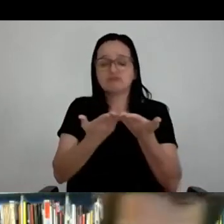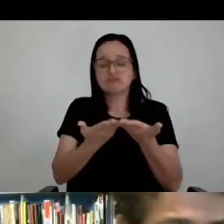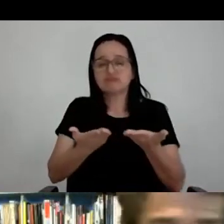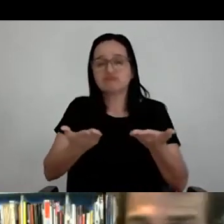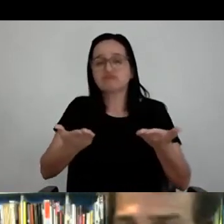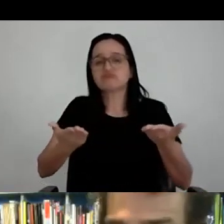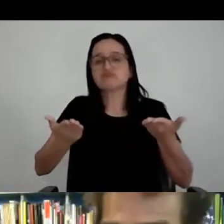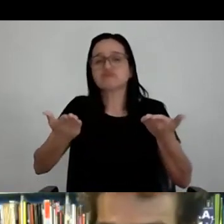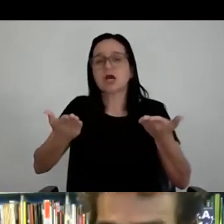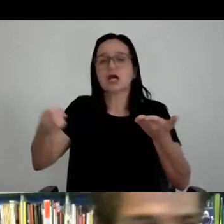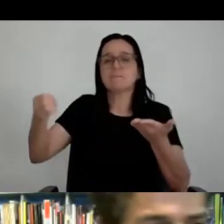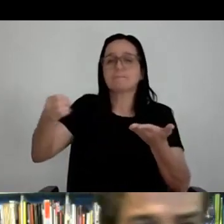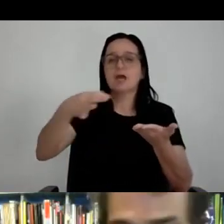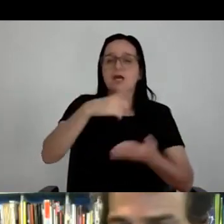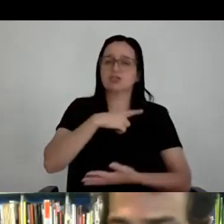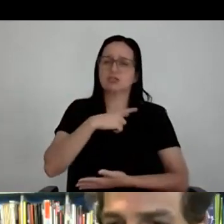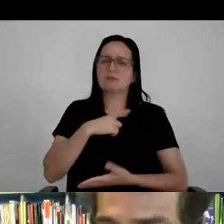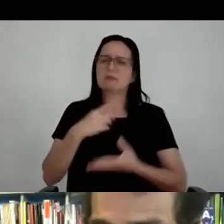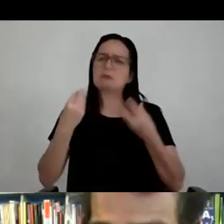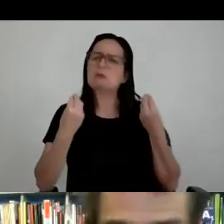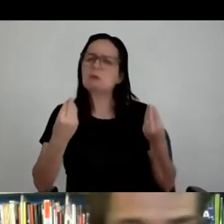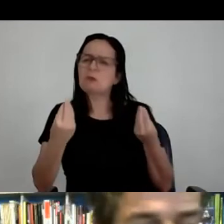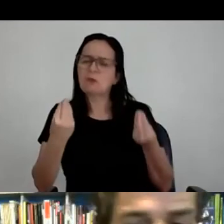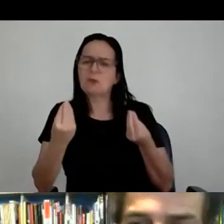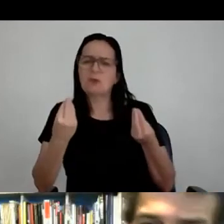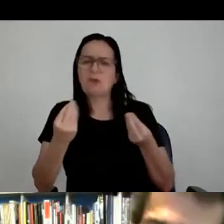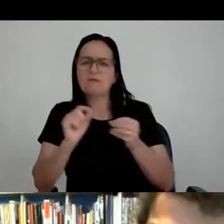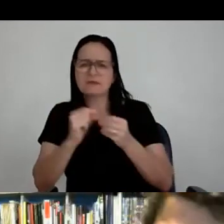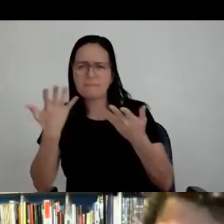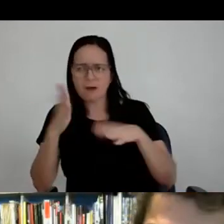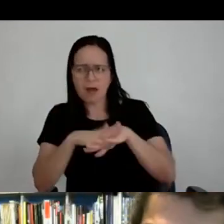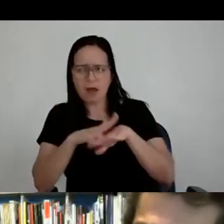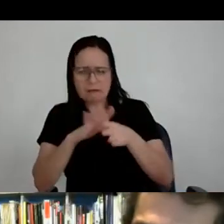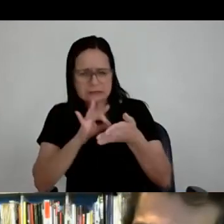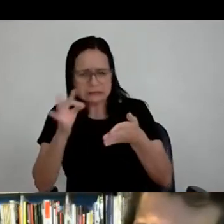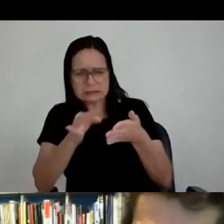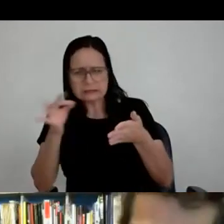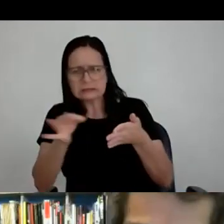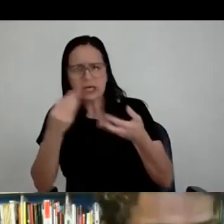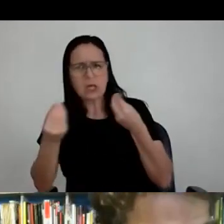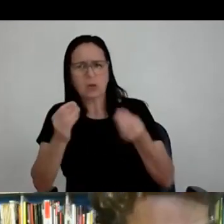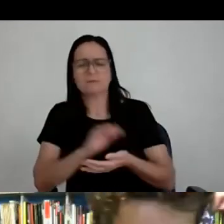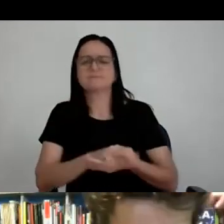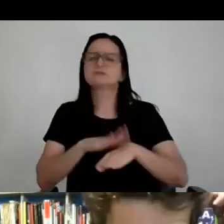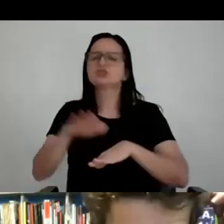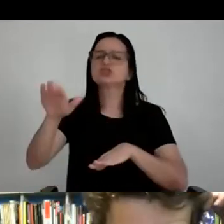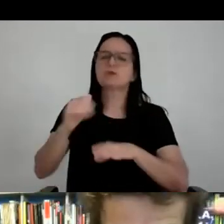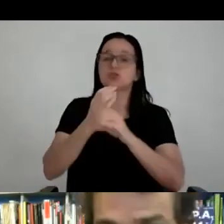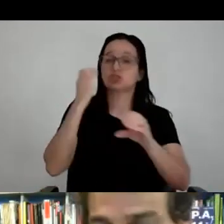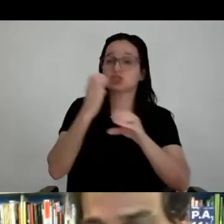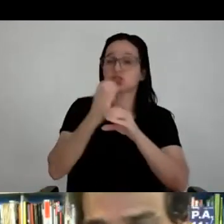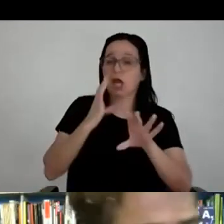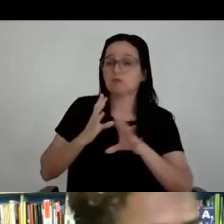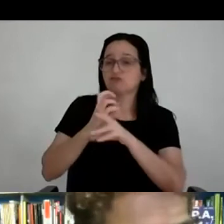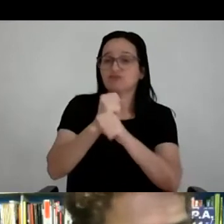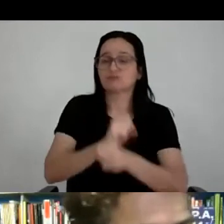imagem. Bom, mas como é que faz essa lona? Como é que vai fazer artesanalmente? Chamamos o calculista, o engenheiro, e falamos assim, pô, vamos